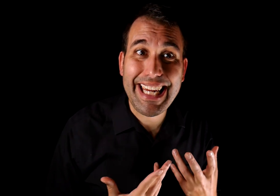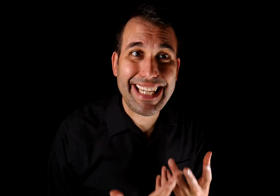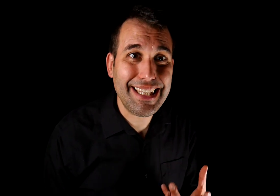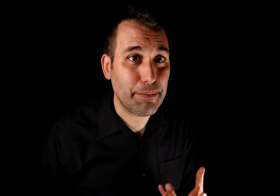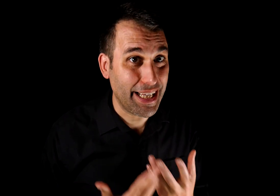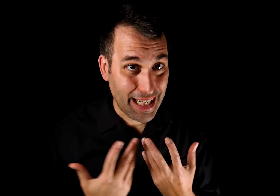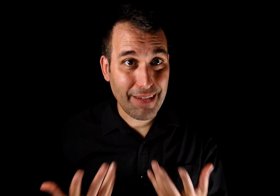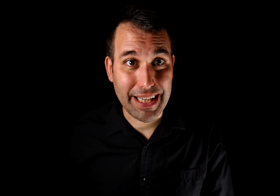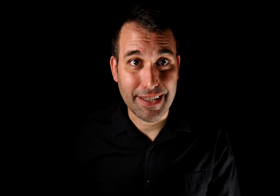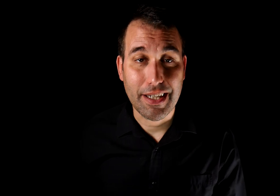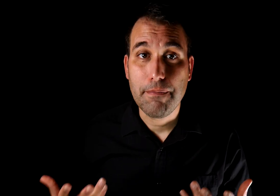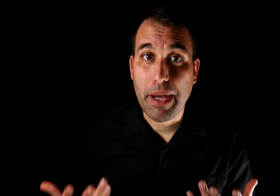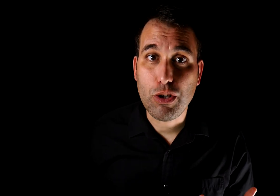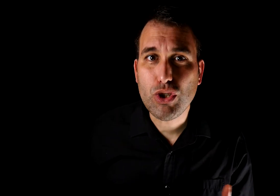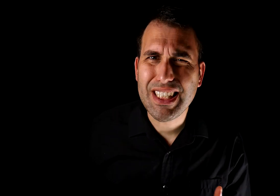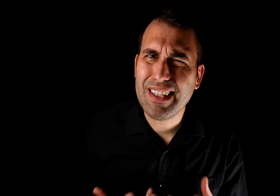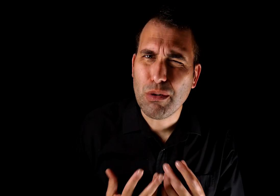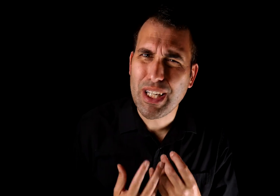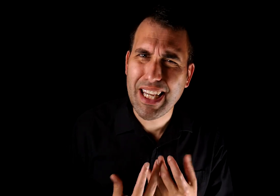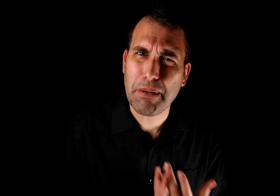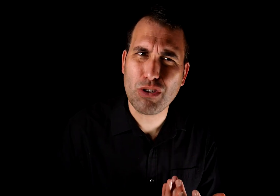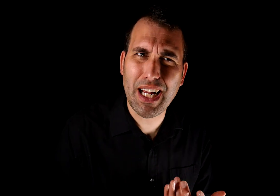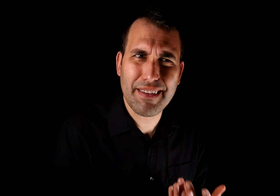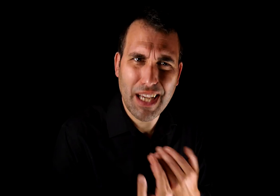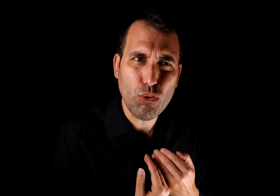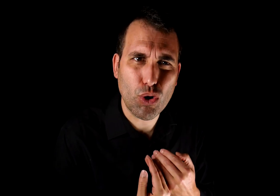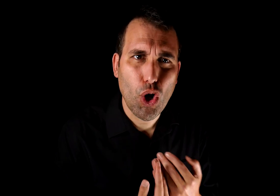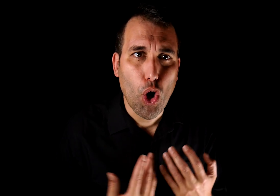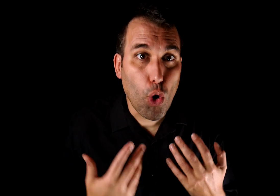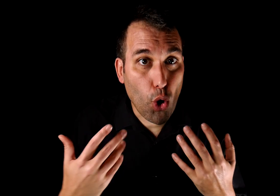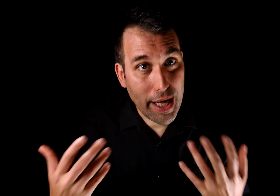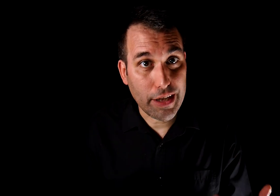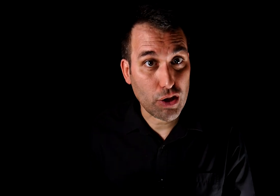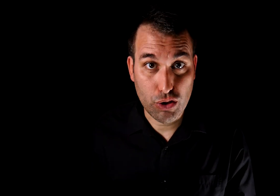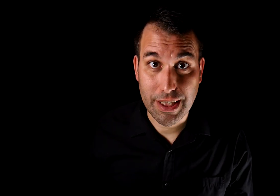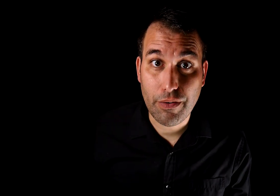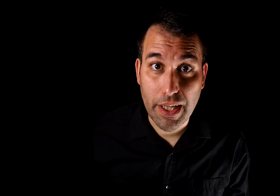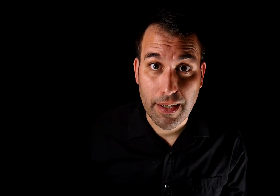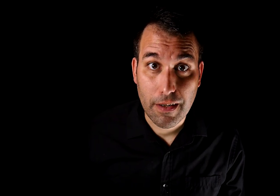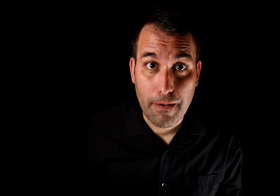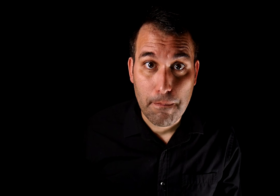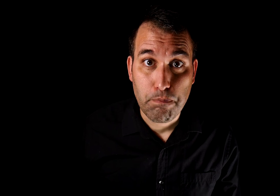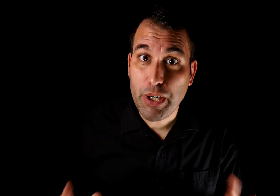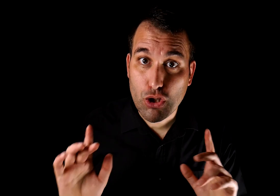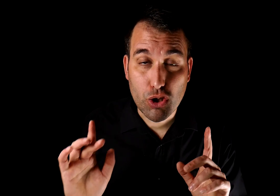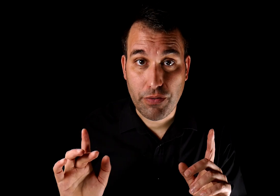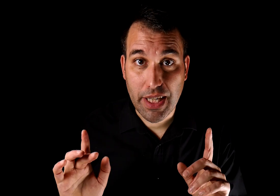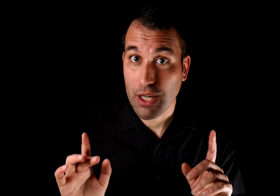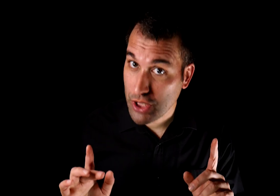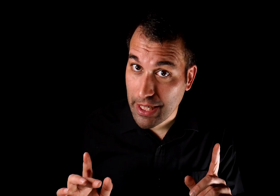legítima y relevante a menudo se siente como un ataque personal hacia uno o aquellos a los que se refiere. Pero eso no significa que lo sea.